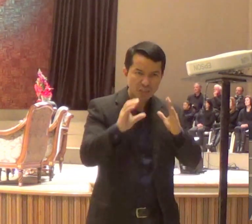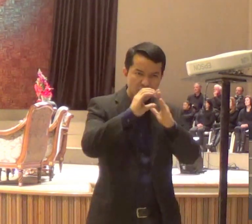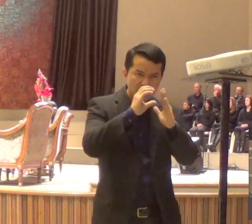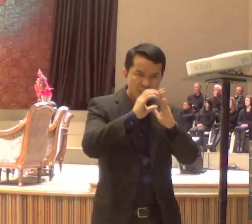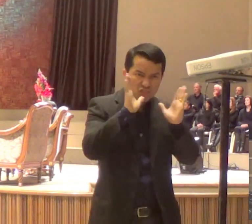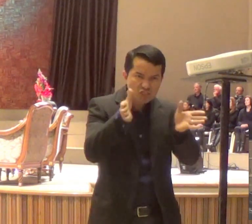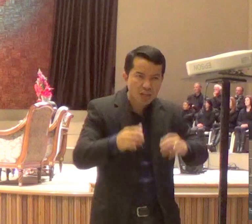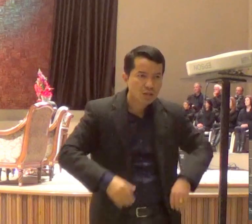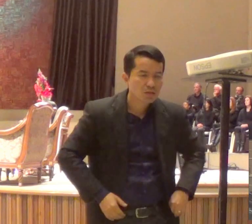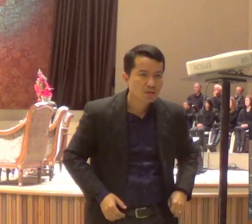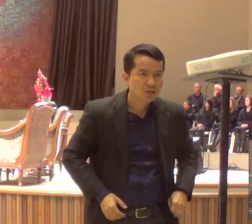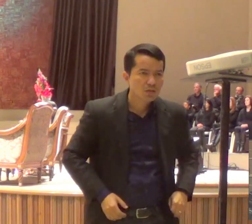Deus,